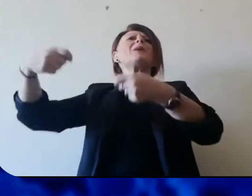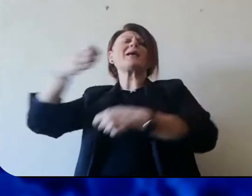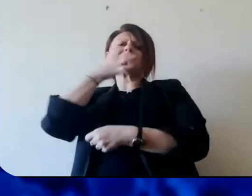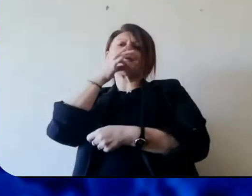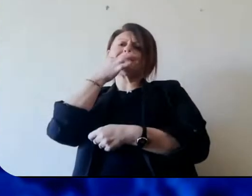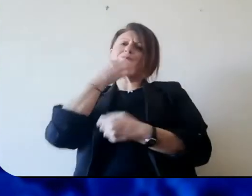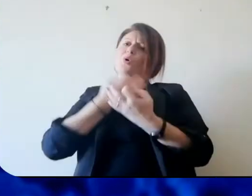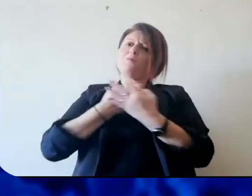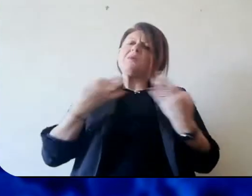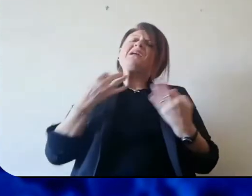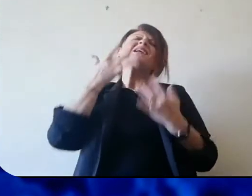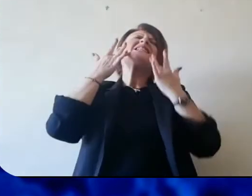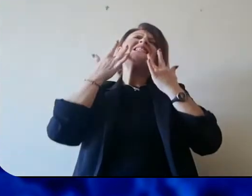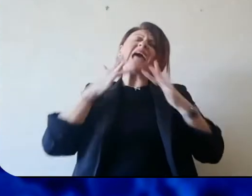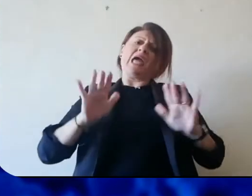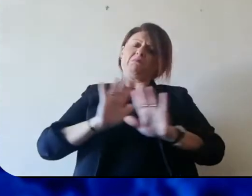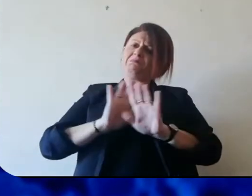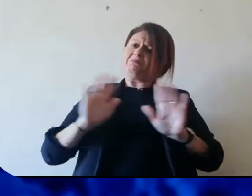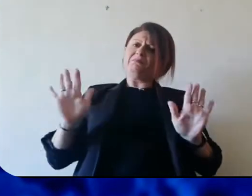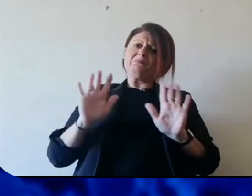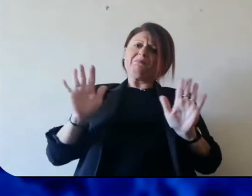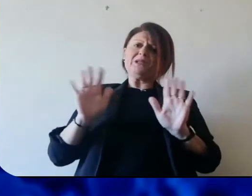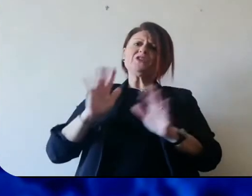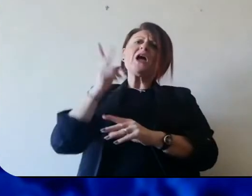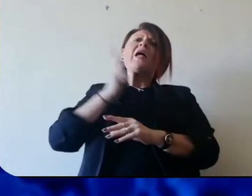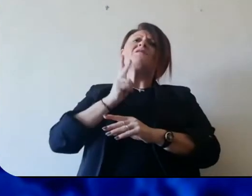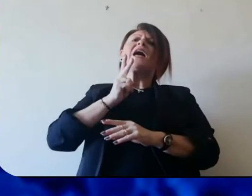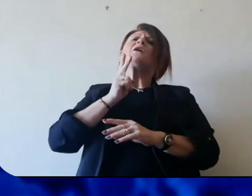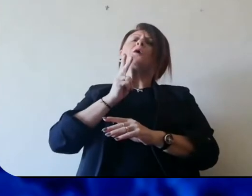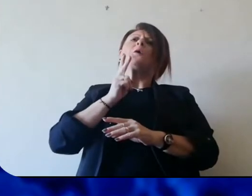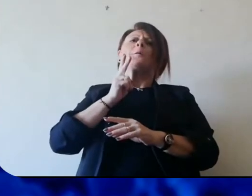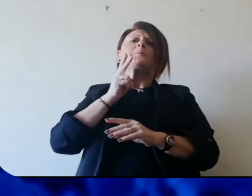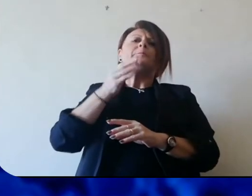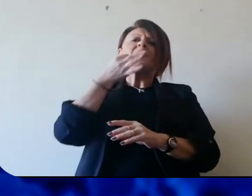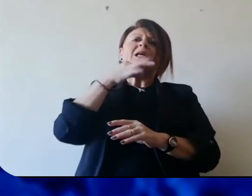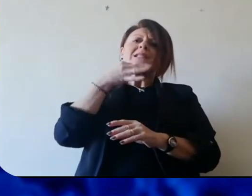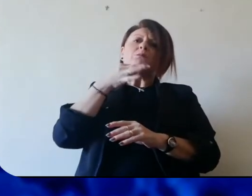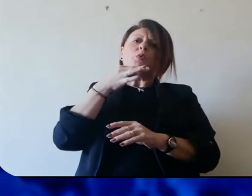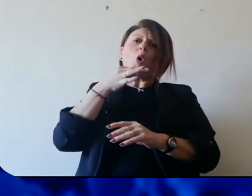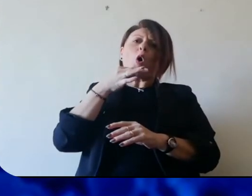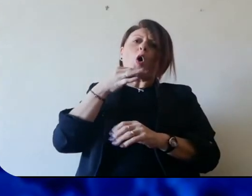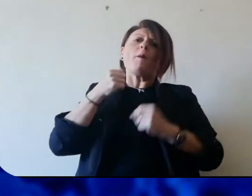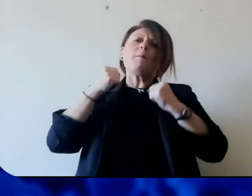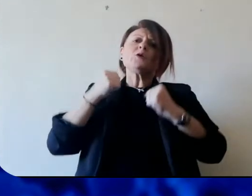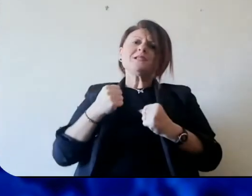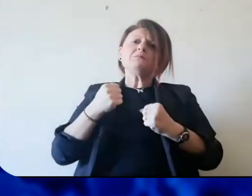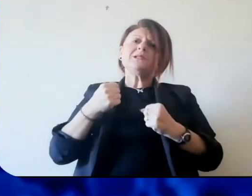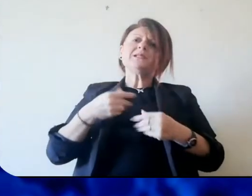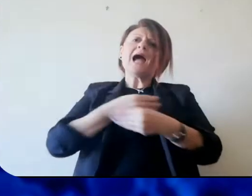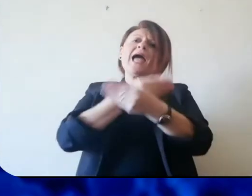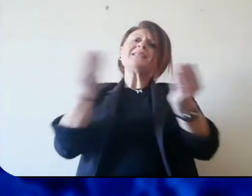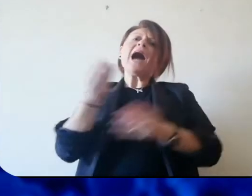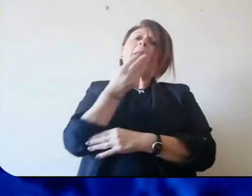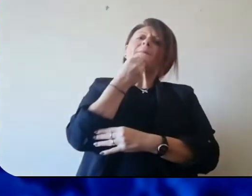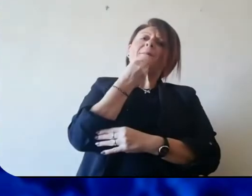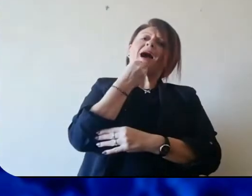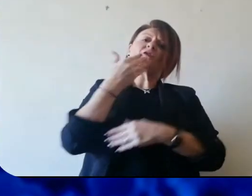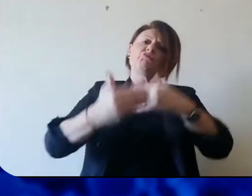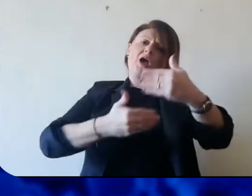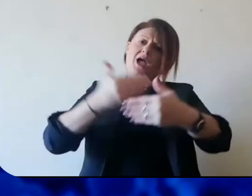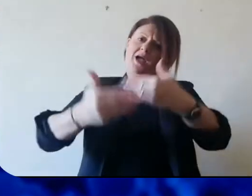accreditati e poter spendere lì questo buono. Insomma è un sistema molto semplice, ormai collaudato, dovrebbe consentire veramente di non